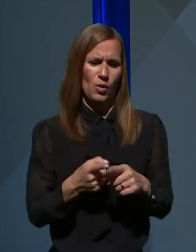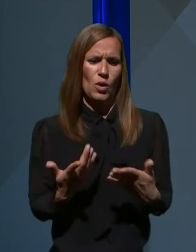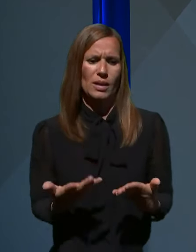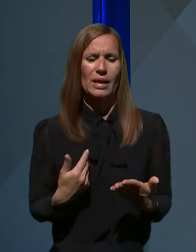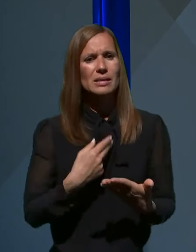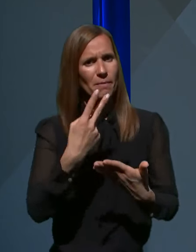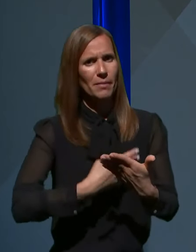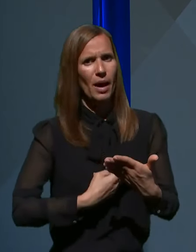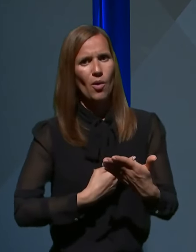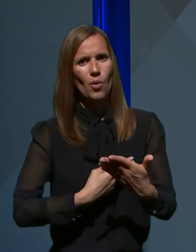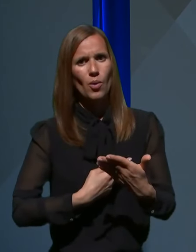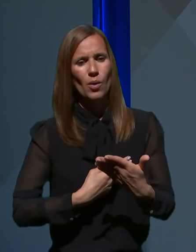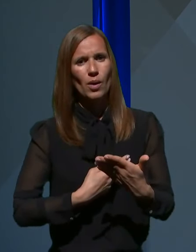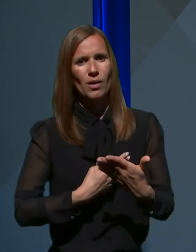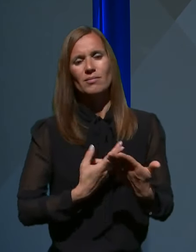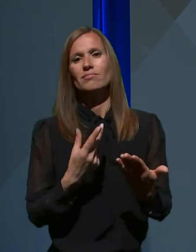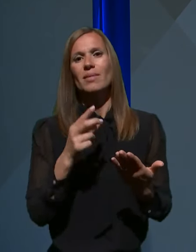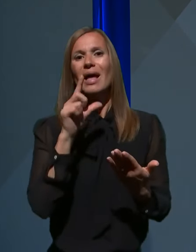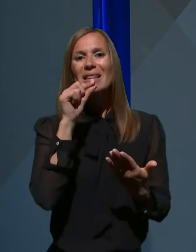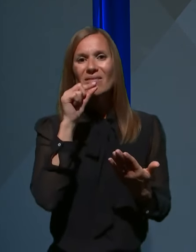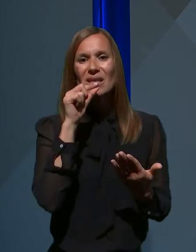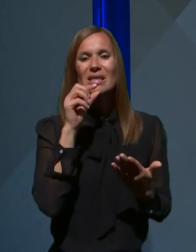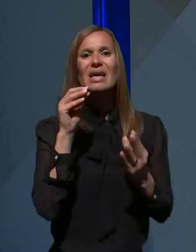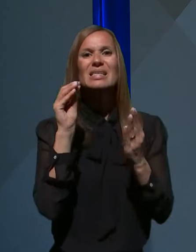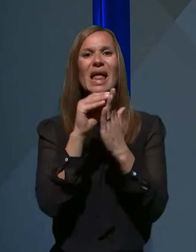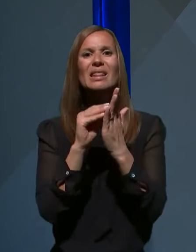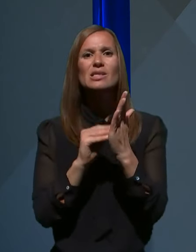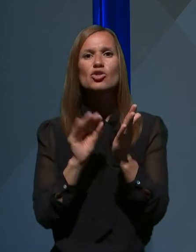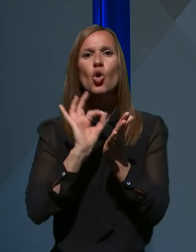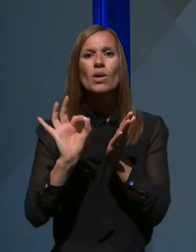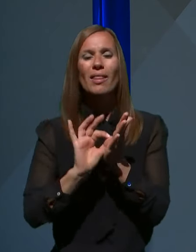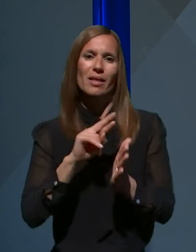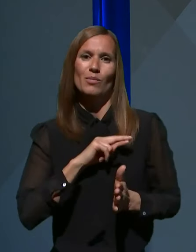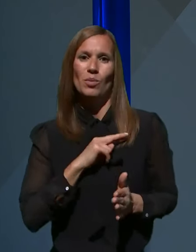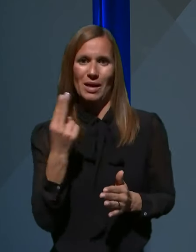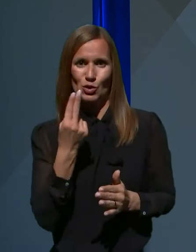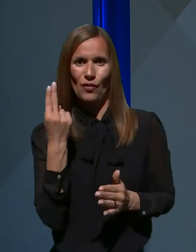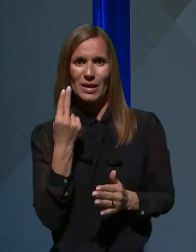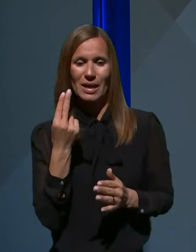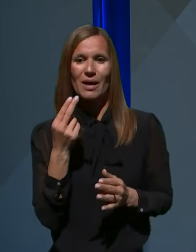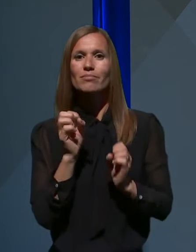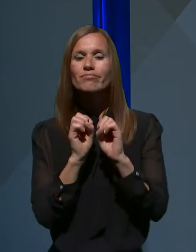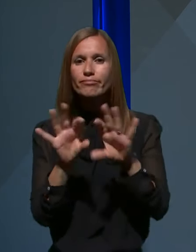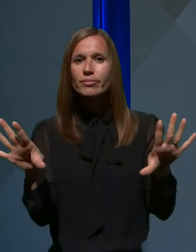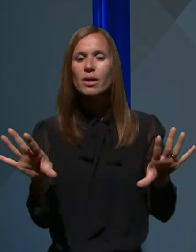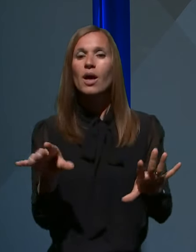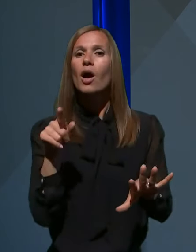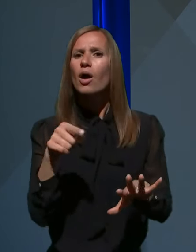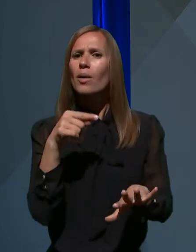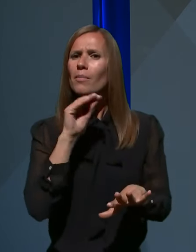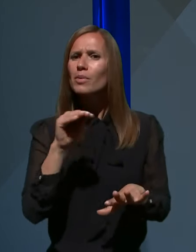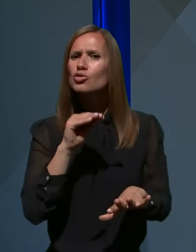prebral tvit statističnega vdar urada Republike Slovenije, ki govori o tem, koliko